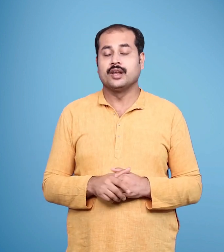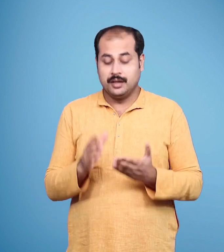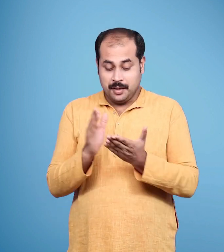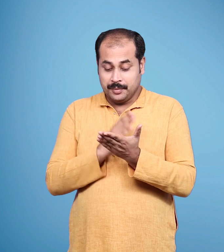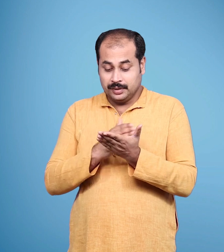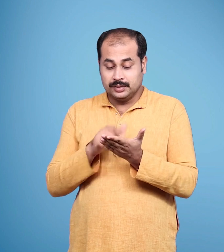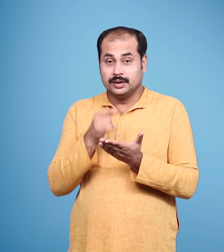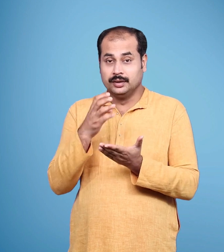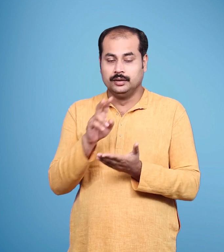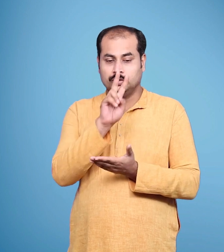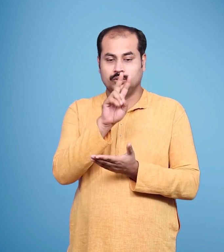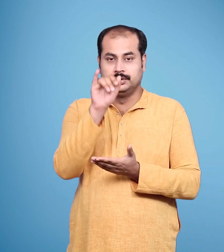प्रेश्ट चब्बीस